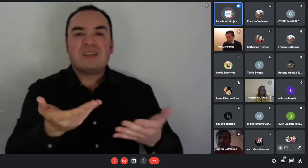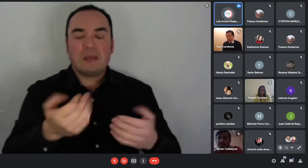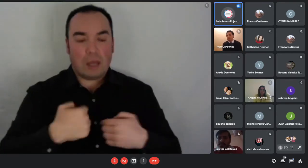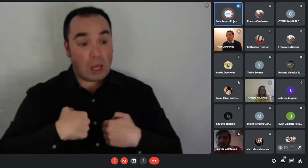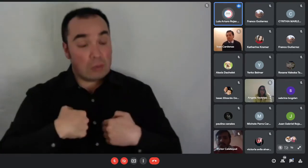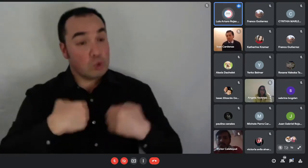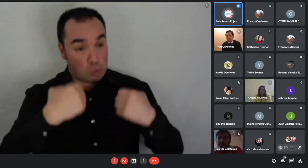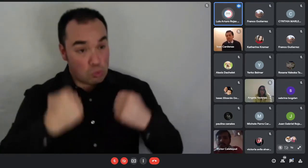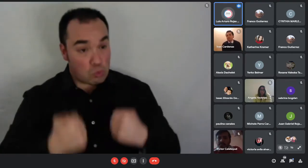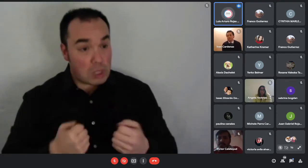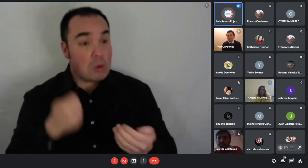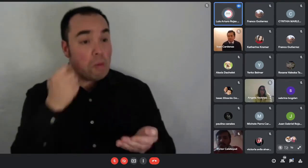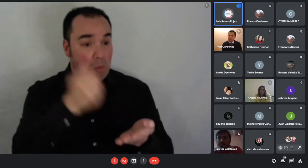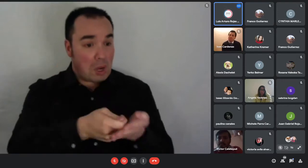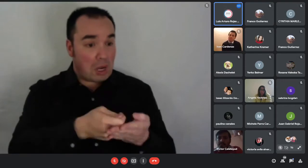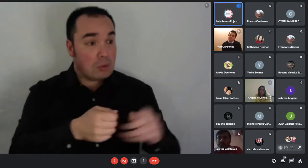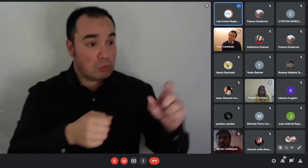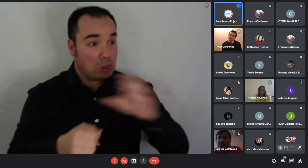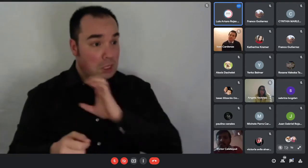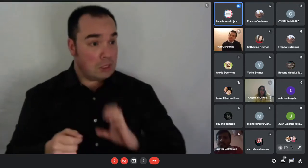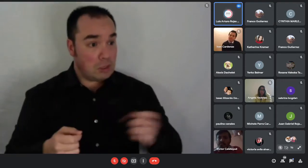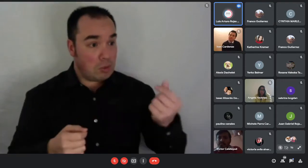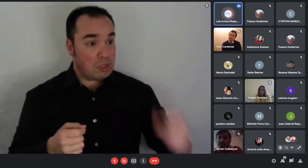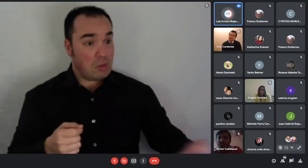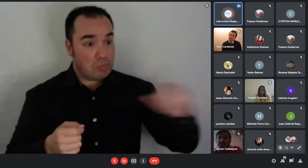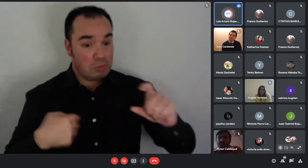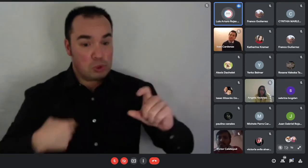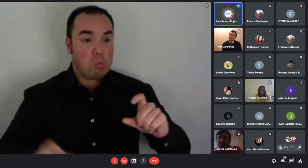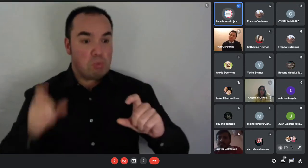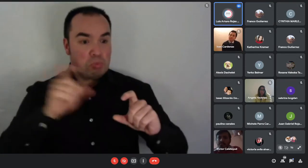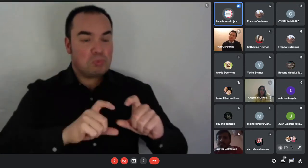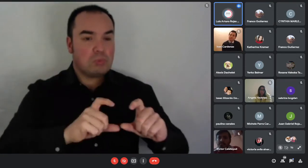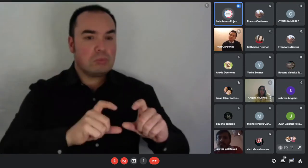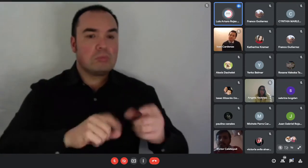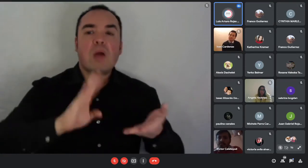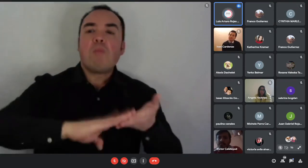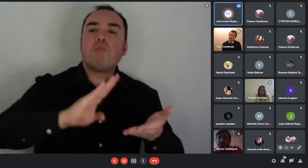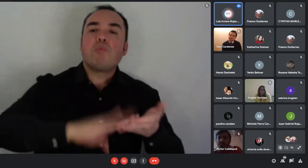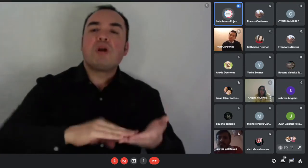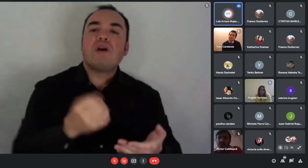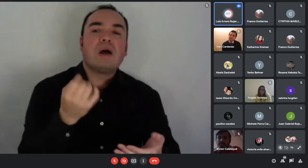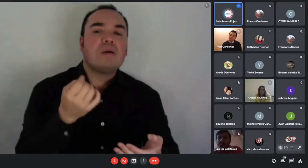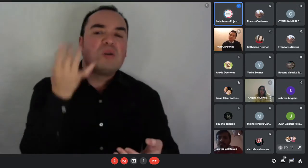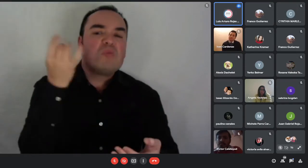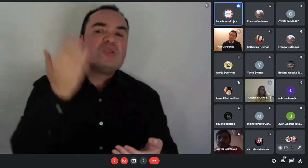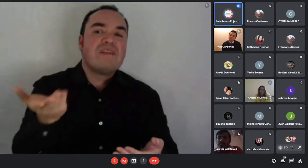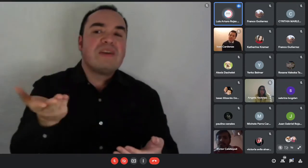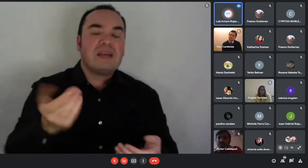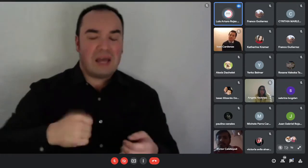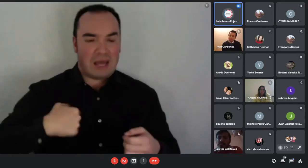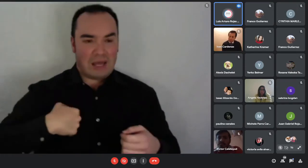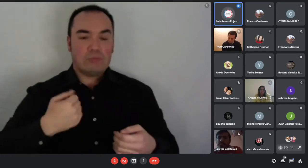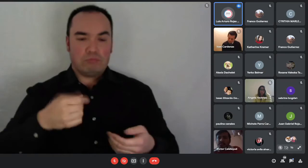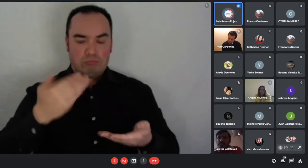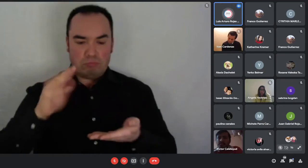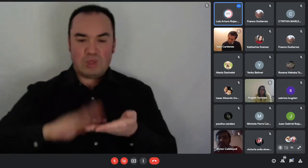¿Cómo lo comprueba? Con los documentos que acrediten que usted está generando ingresos. Entonces, ahí tiene que